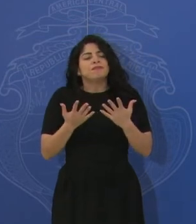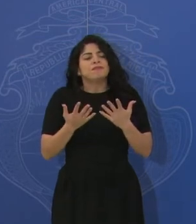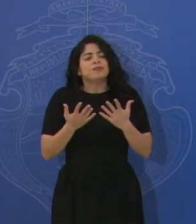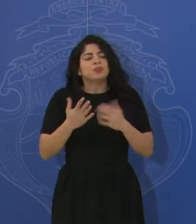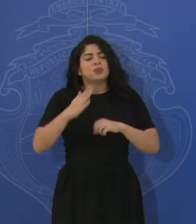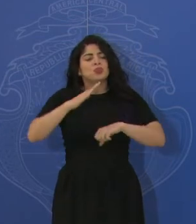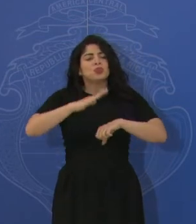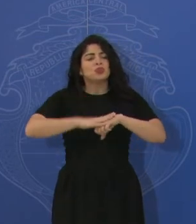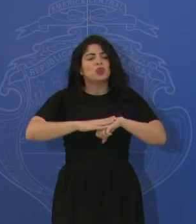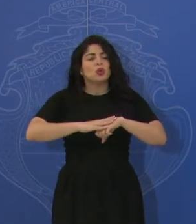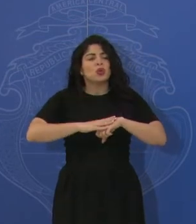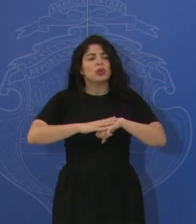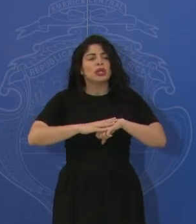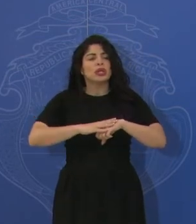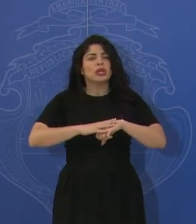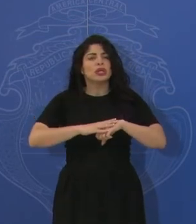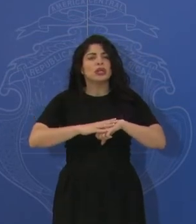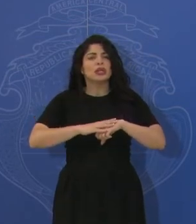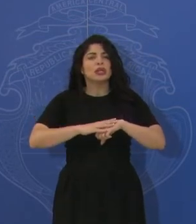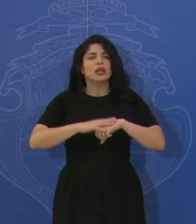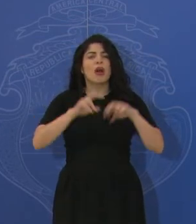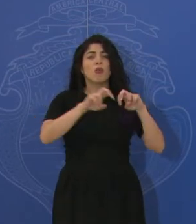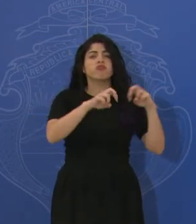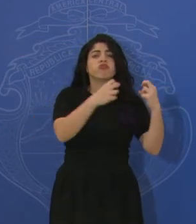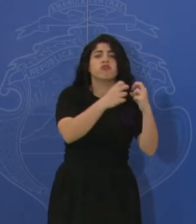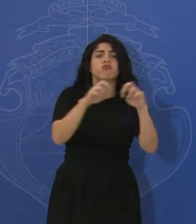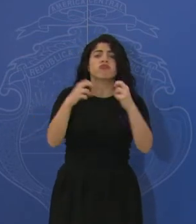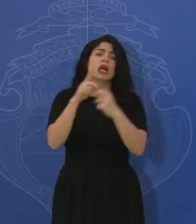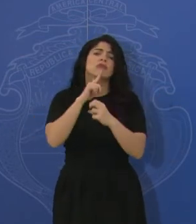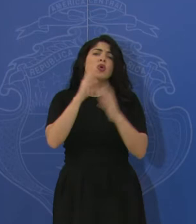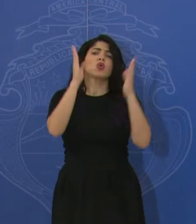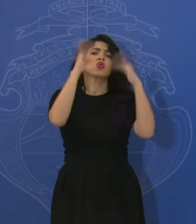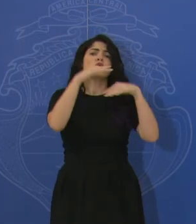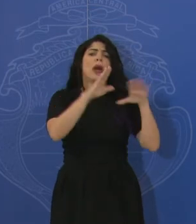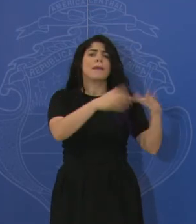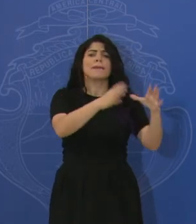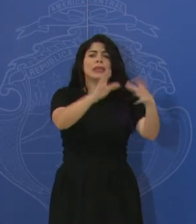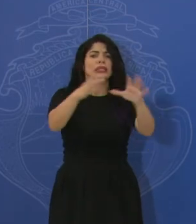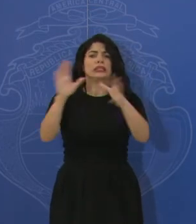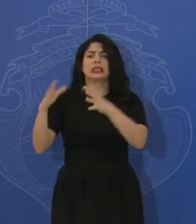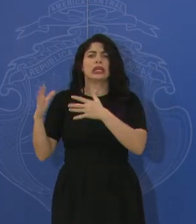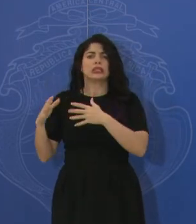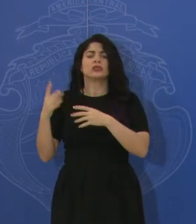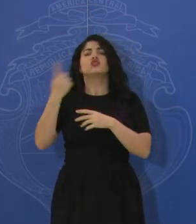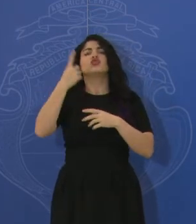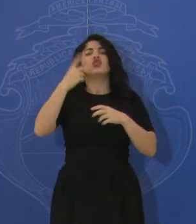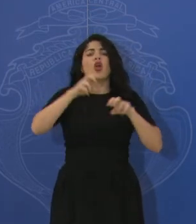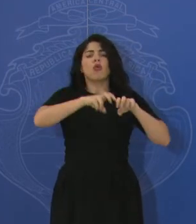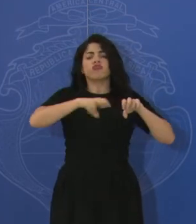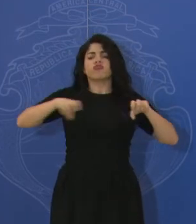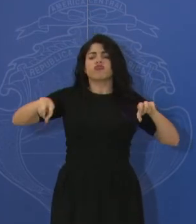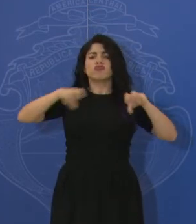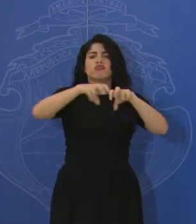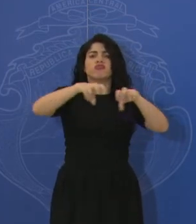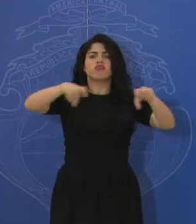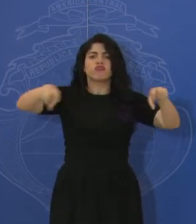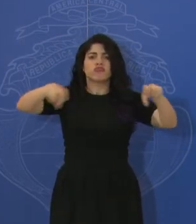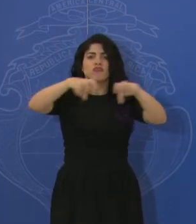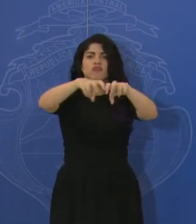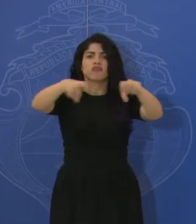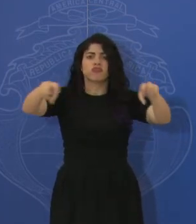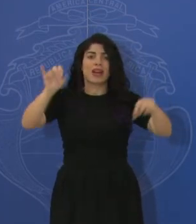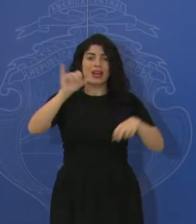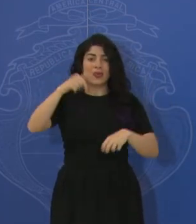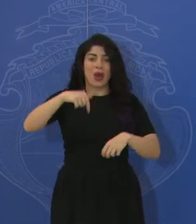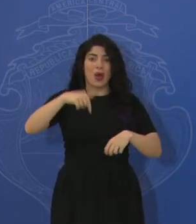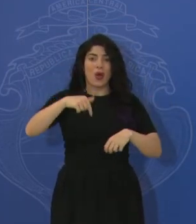Luego, sobre las mesas. En realidad no hay mesas. Lo que hay es una plenaria, ¿verdad? Y esa plenaria, eso fue una de las decisiones